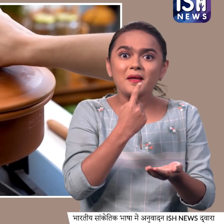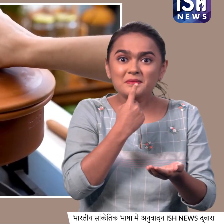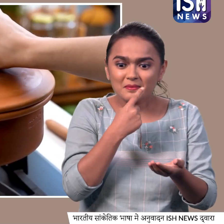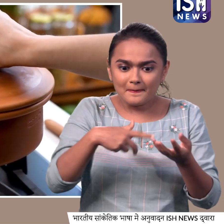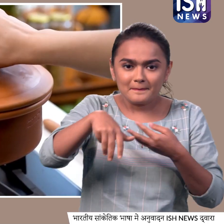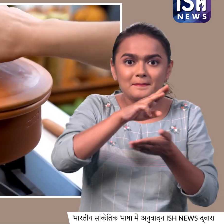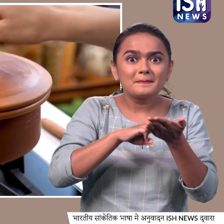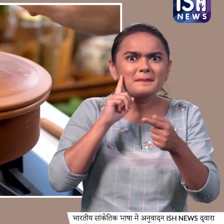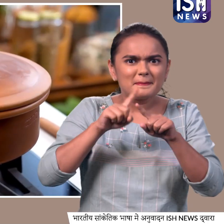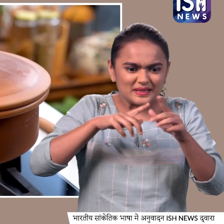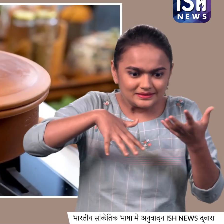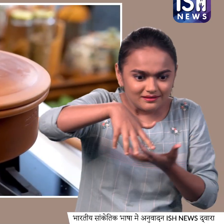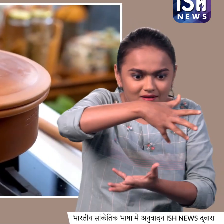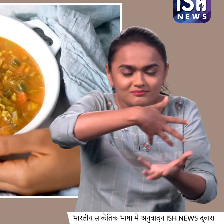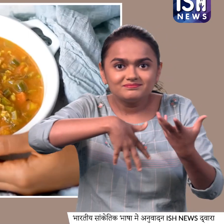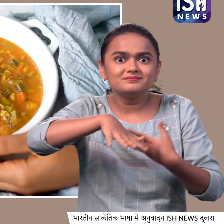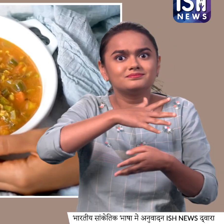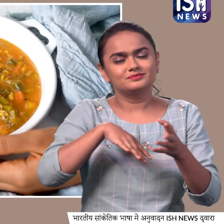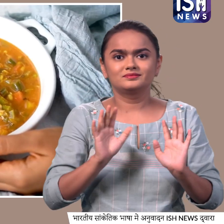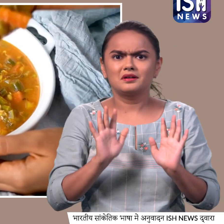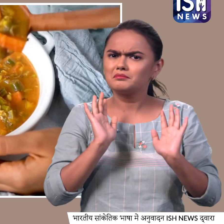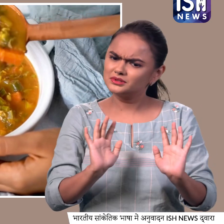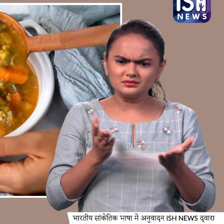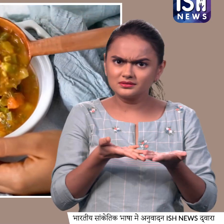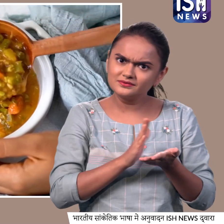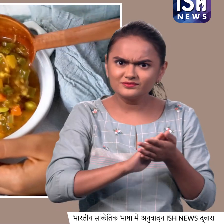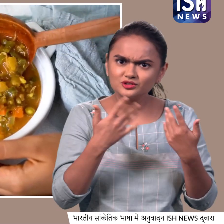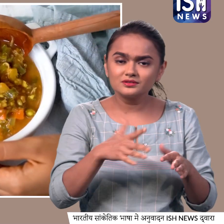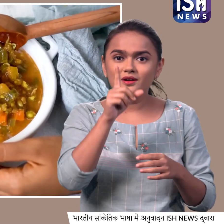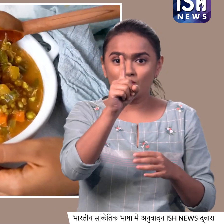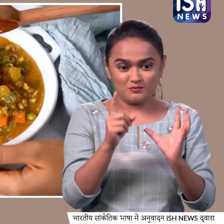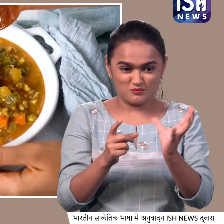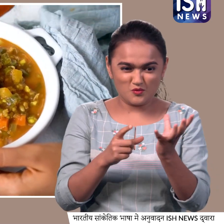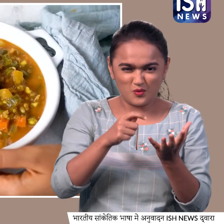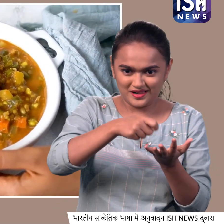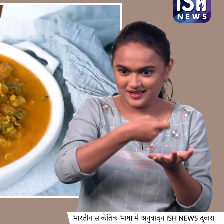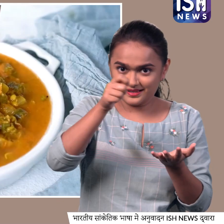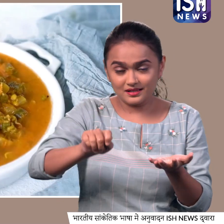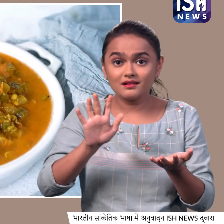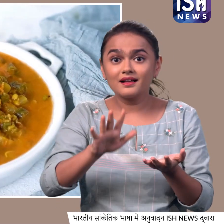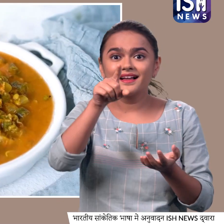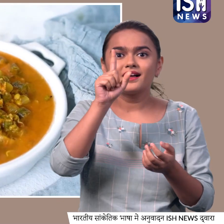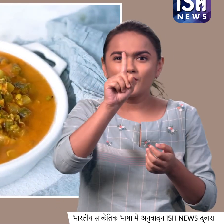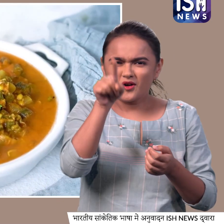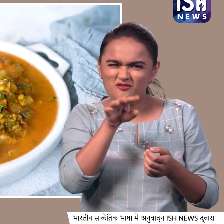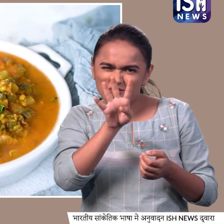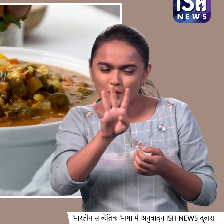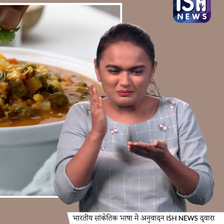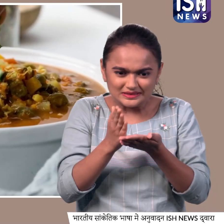फ्लेवर्स अच्छे से मिल जाएं, अब बस इसे एक बोल में निकाल लें और उपर से डाले एक चथाई का चॉप किया हुआ